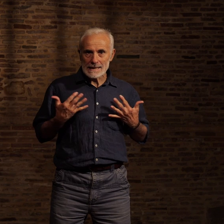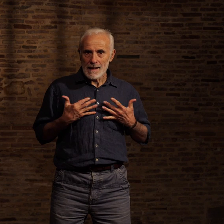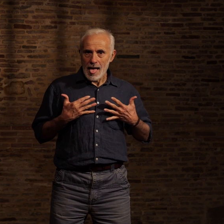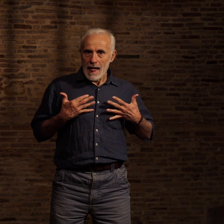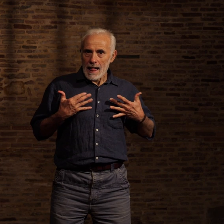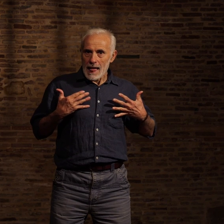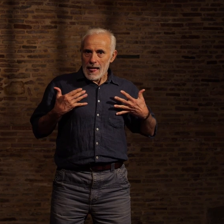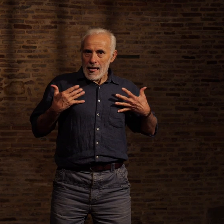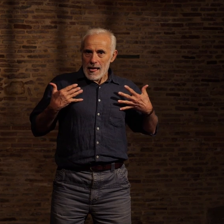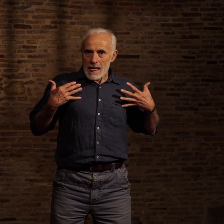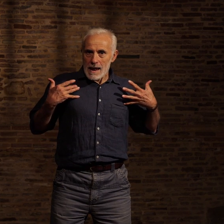et gonfler mon sang à bloc.